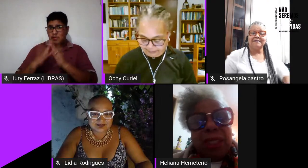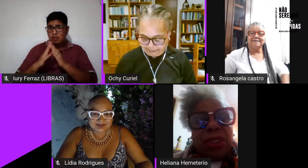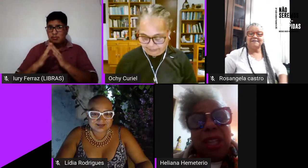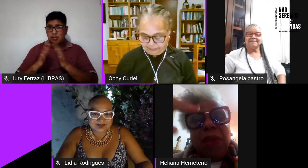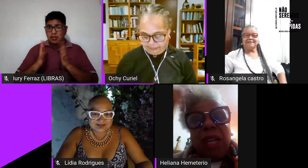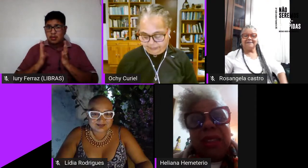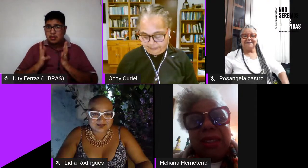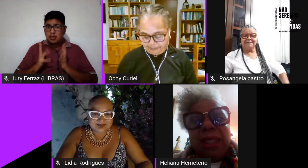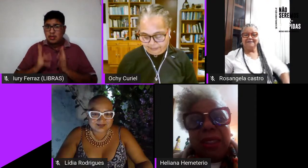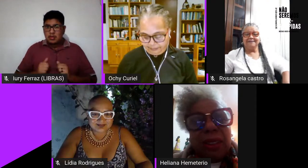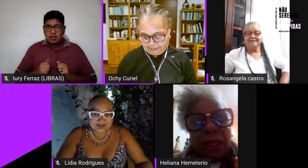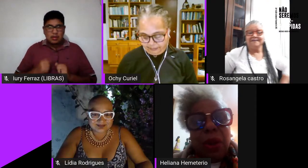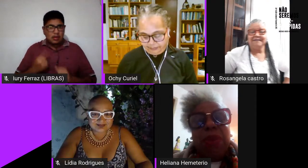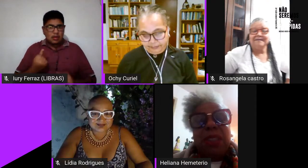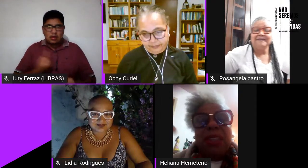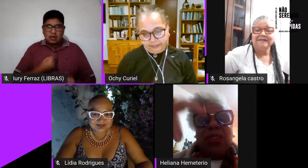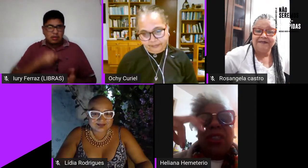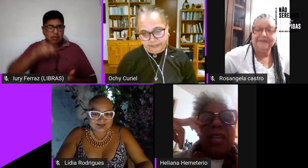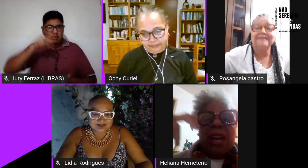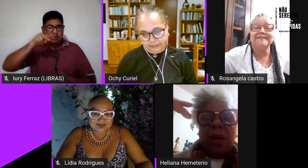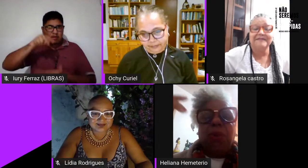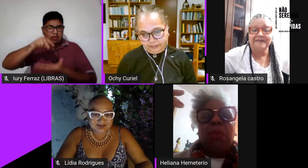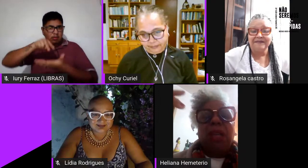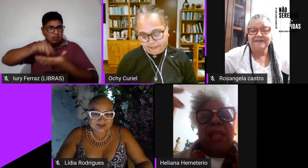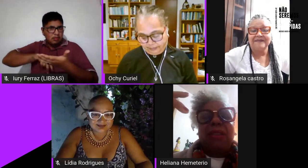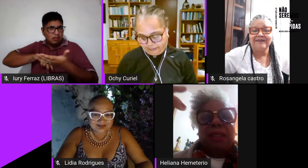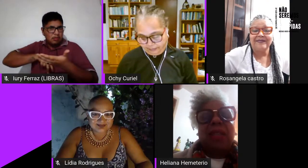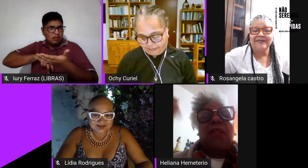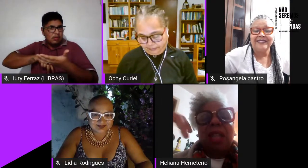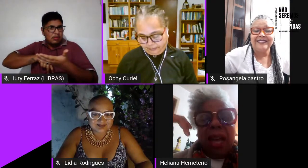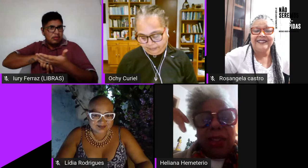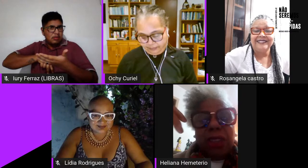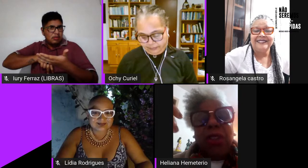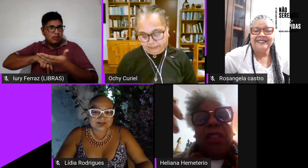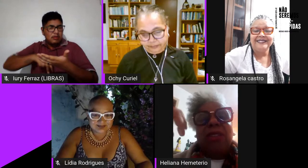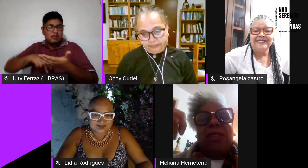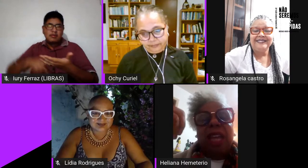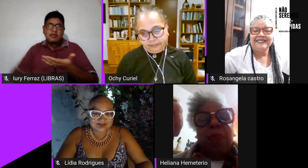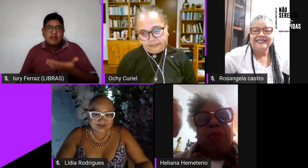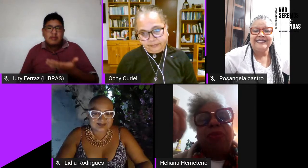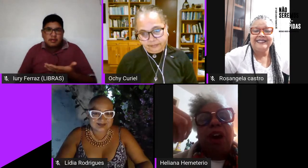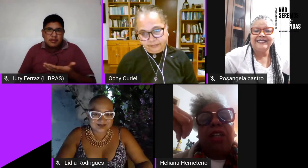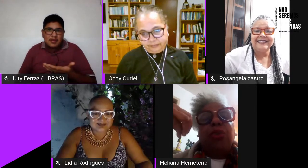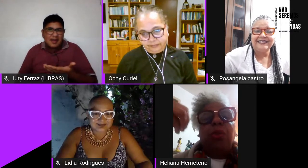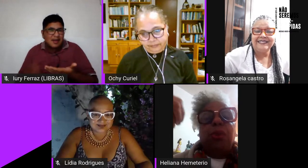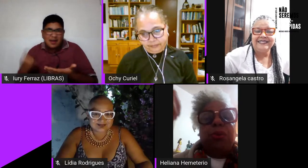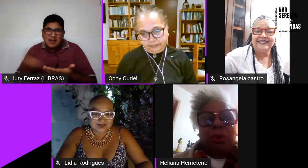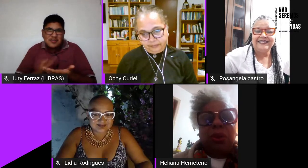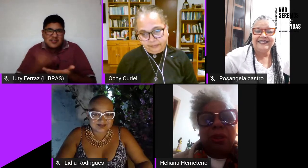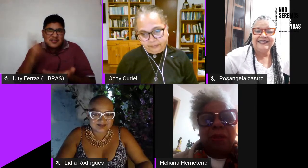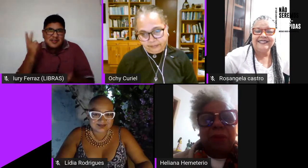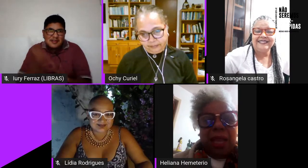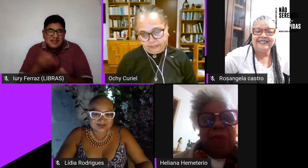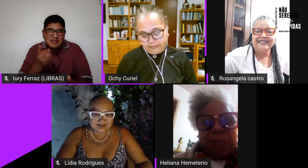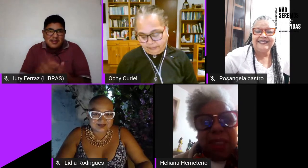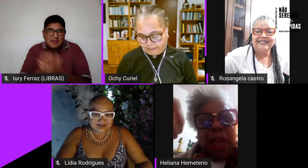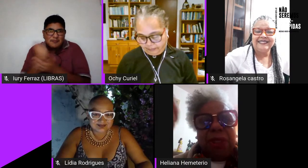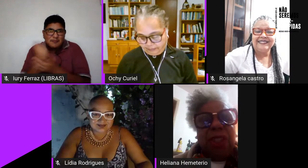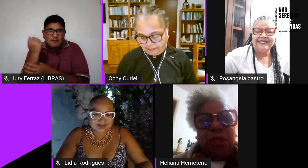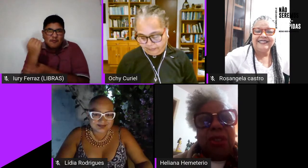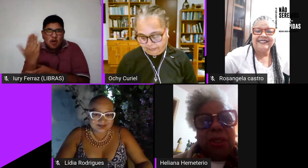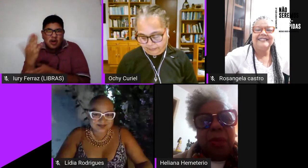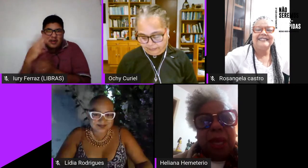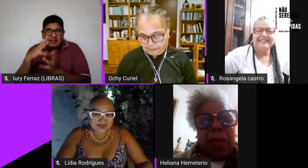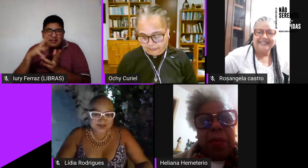básico como se a gente não lesse como se a gente não acumulasse quer dizer a gente tá sempre fora do mundo né você